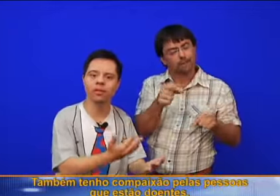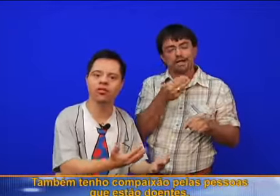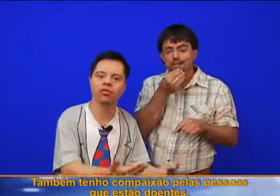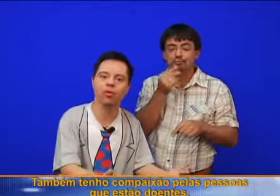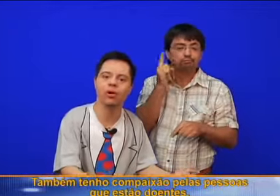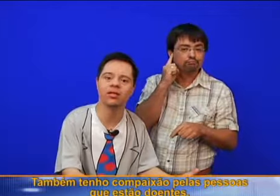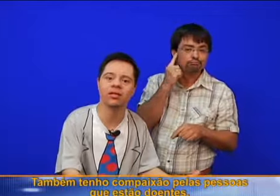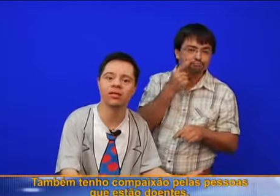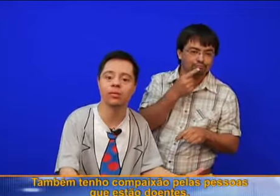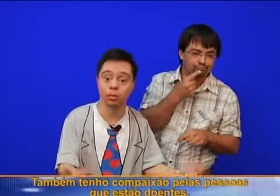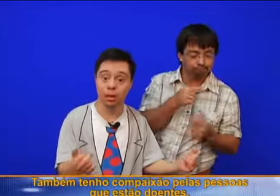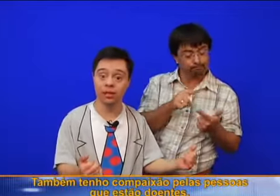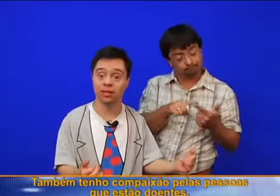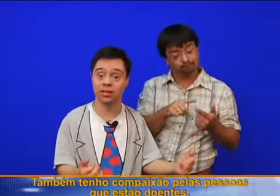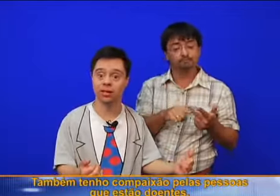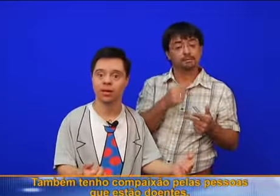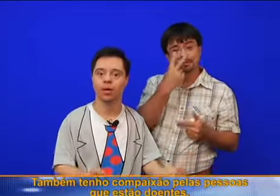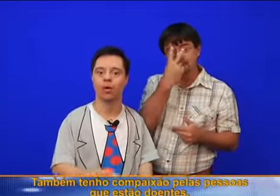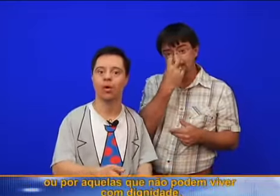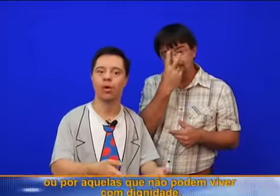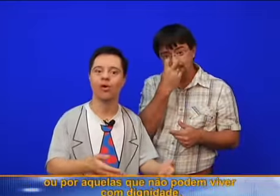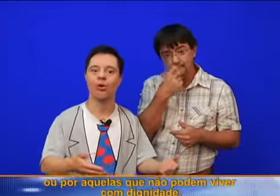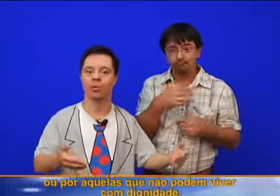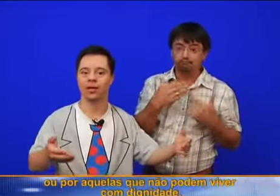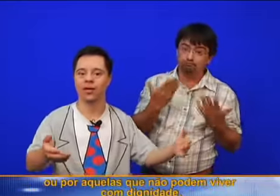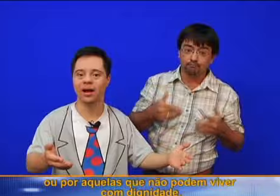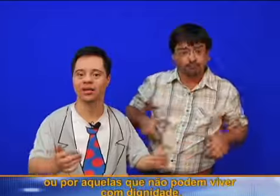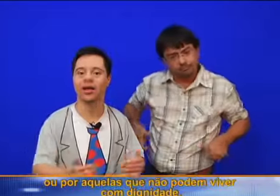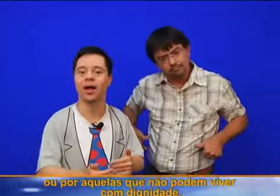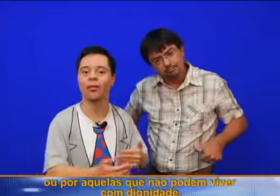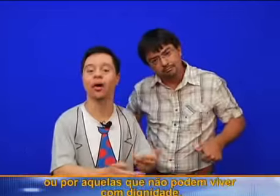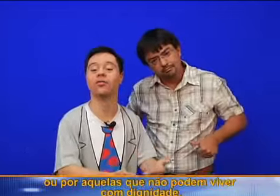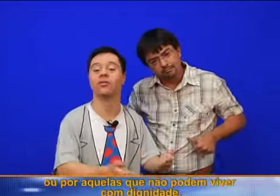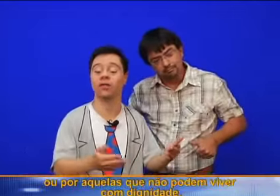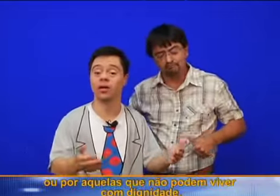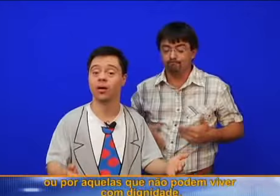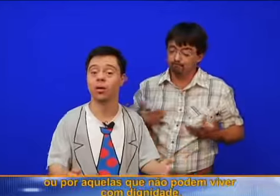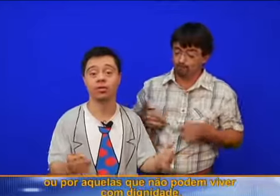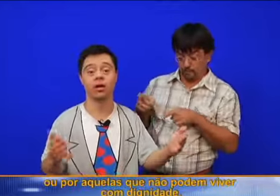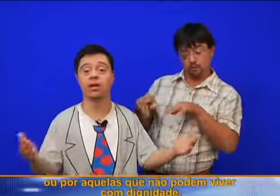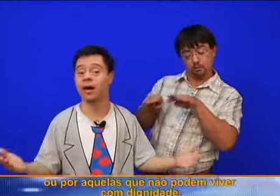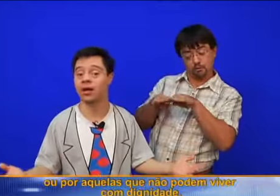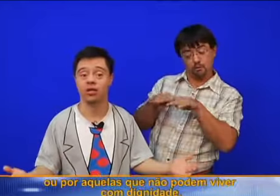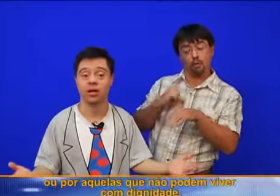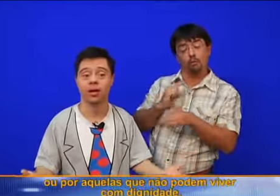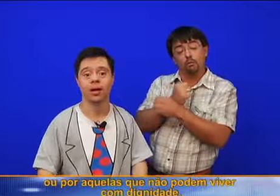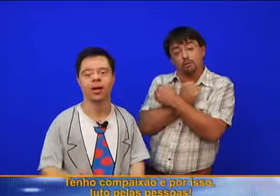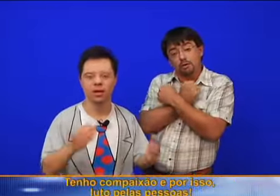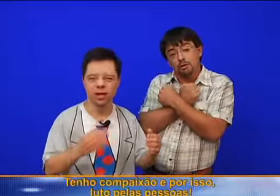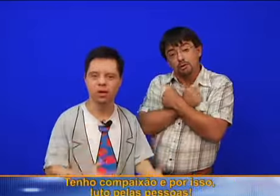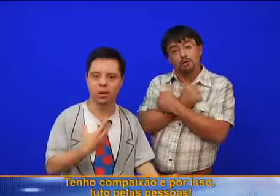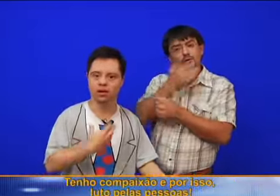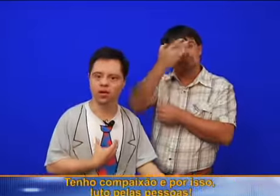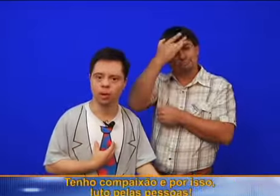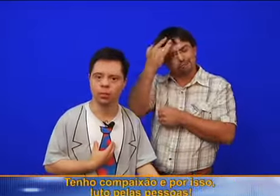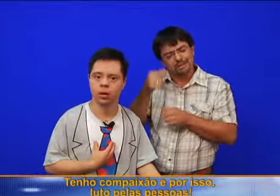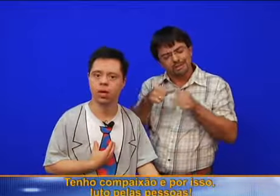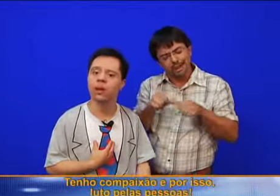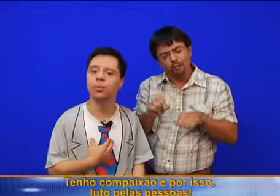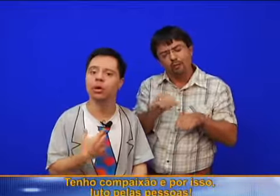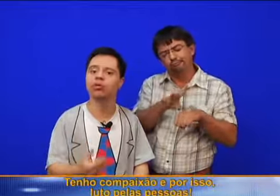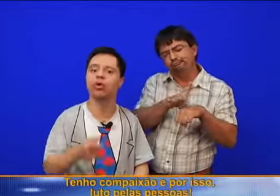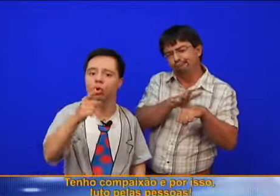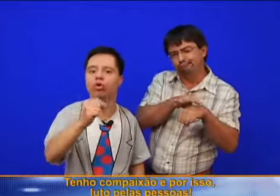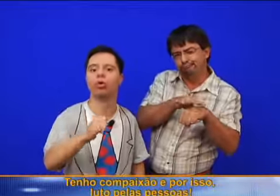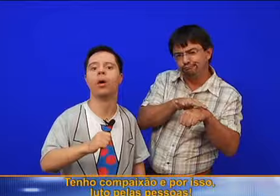pelas pessoas que são doentes ou por aquelas que não podem viver com dignidade. Tenho compaixão